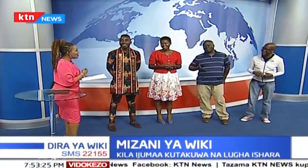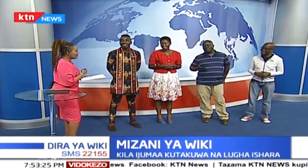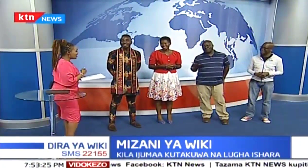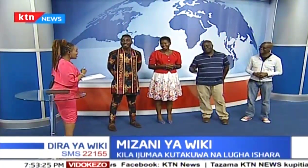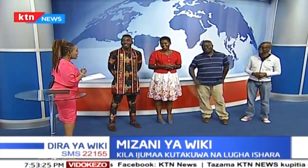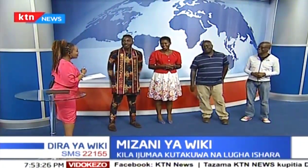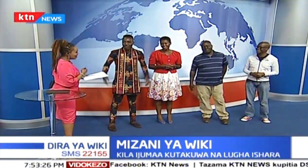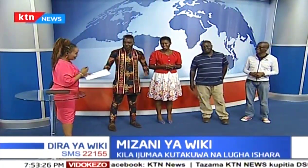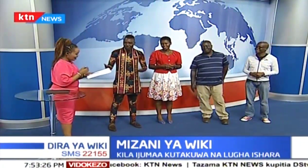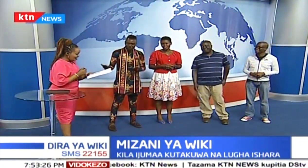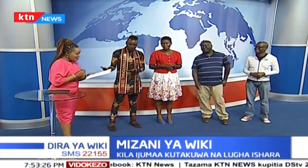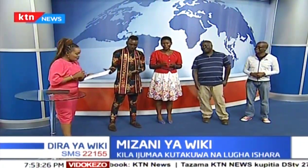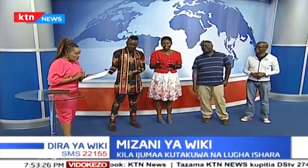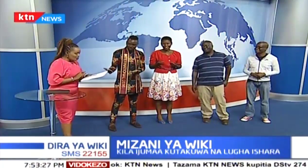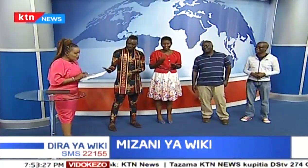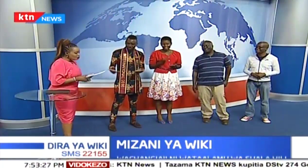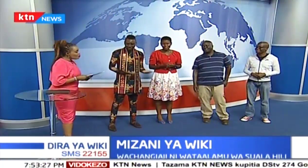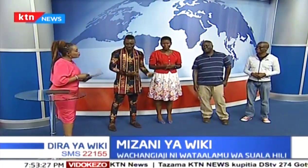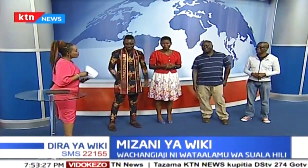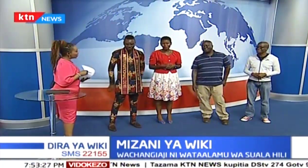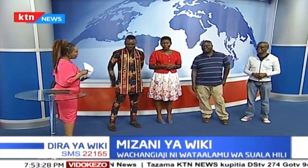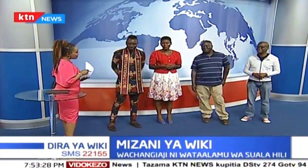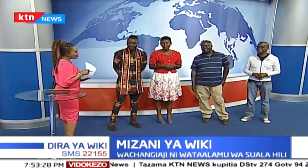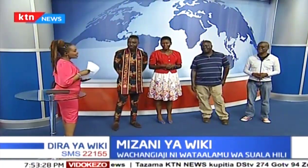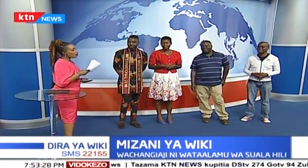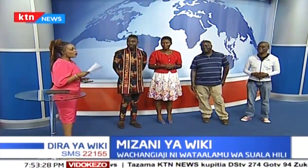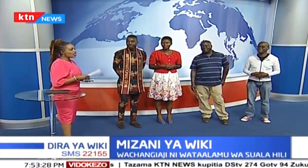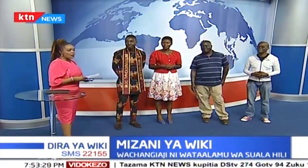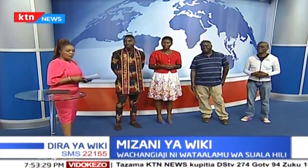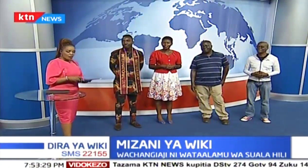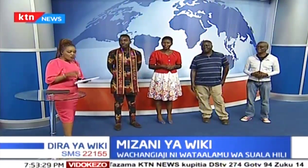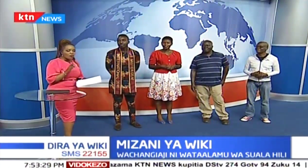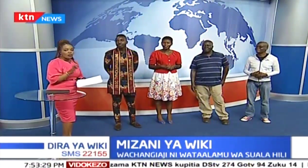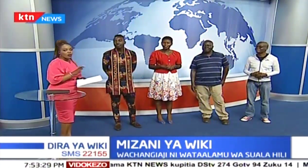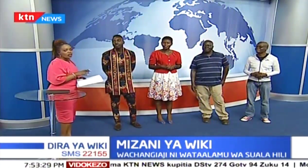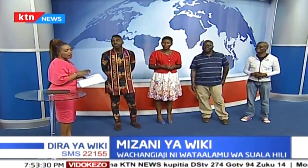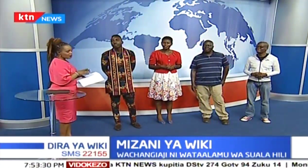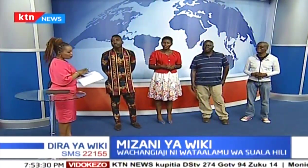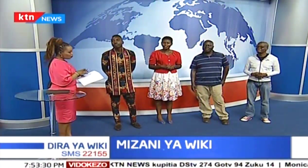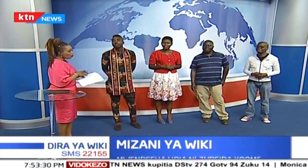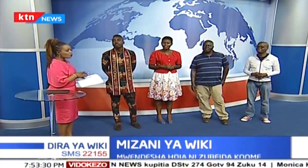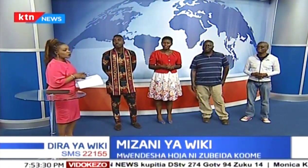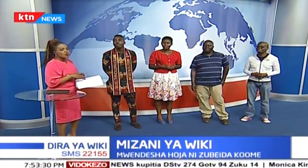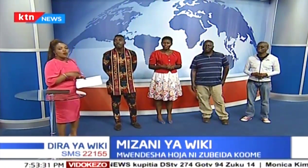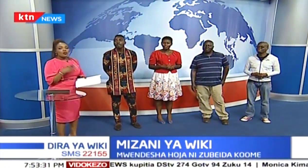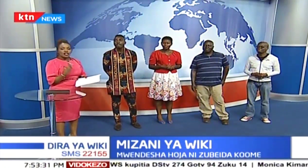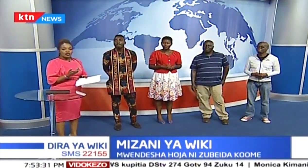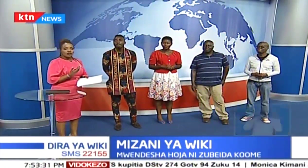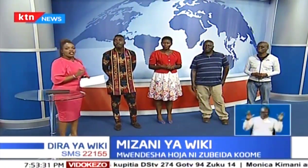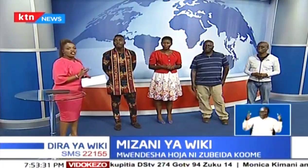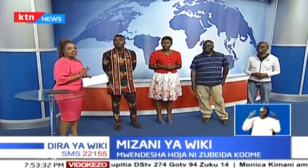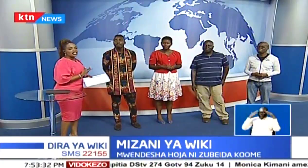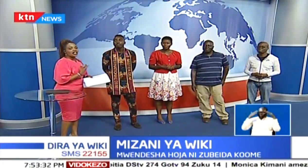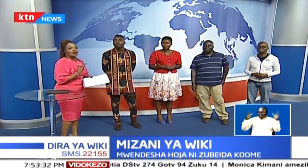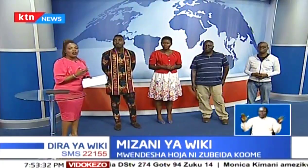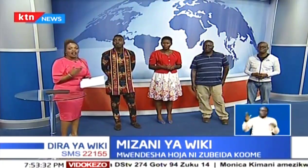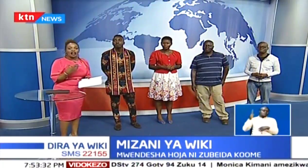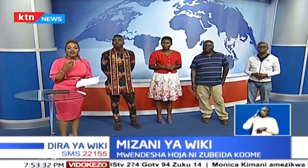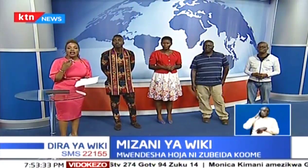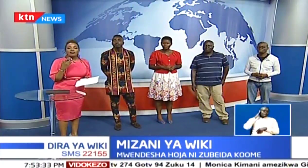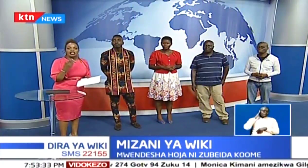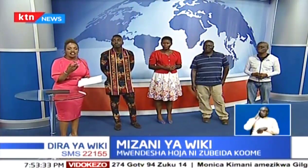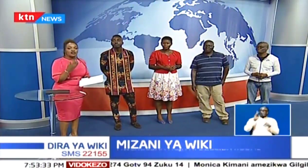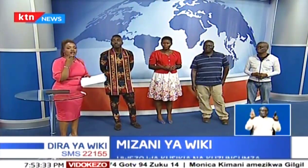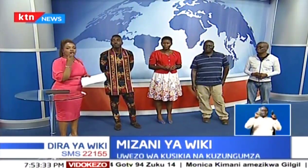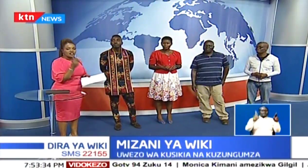ni sene na wakati mungine kwenye dire ya wiki. Tuzo maji tumekuwa tukiangazia wiki ambapo umo umekuwa kihama sisho kuhusu. Watu wanoishi na